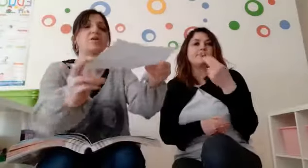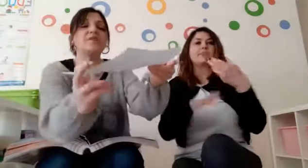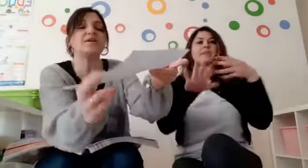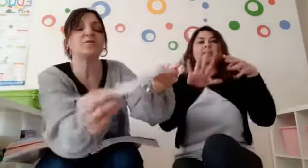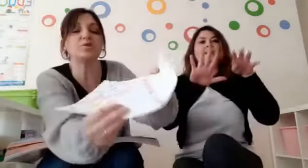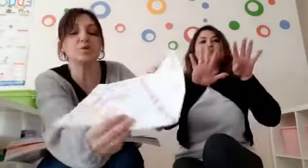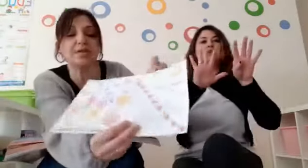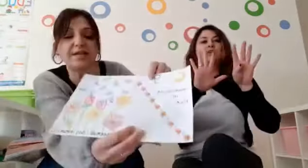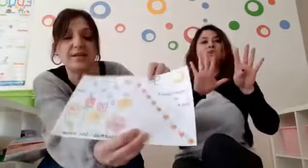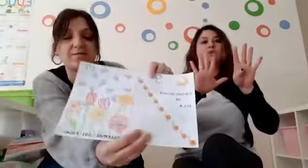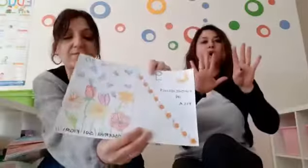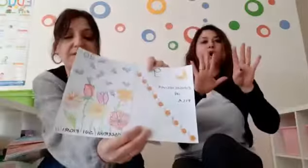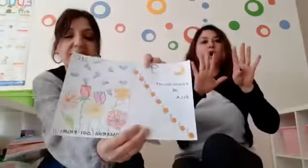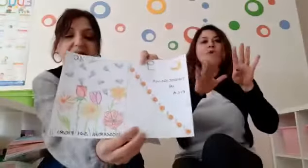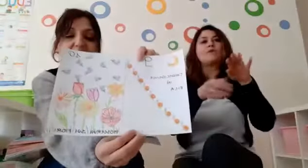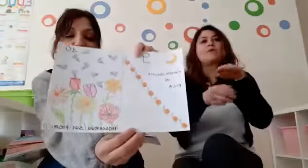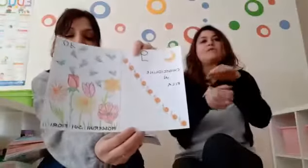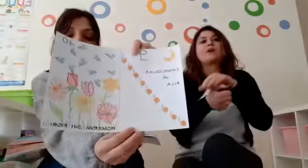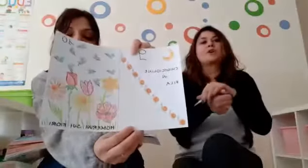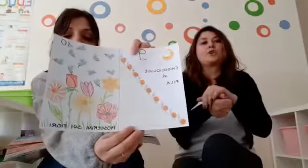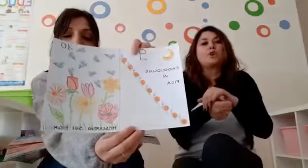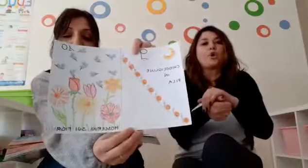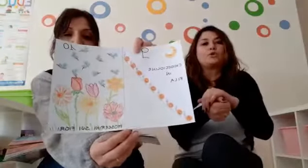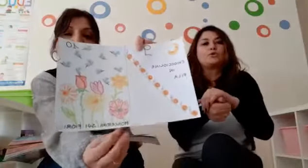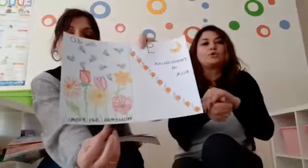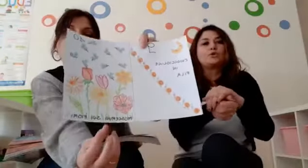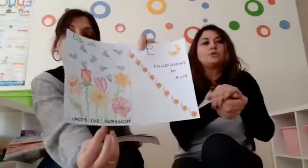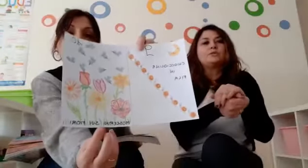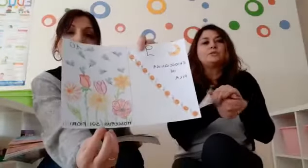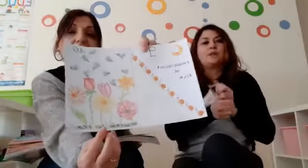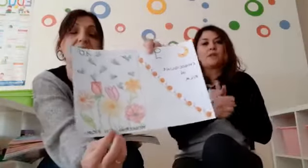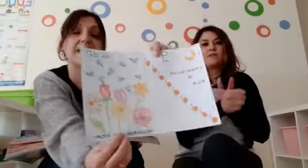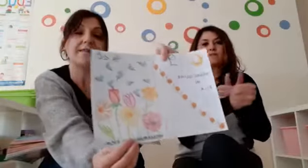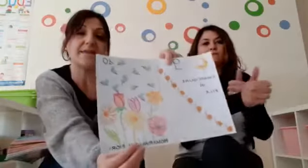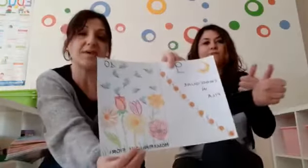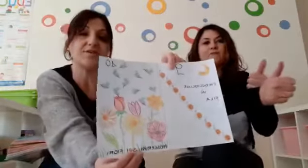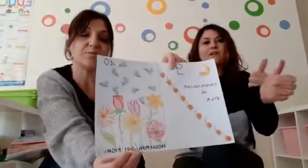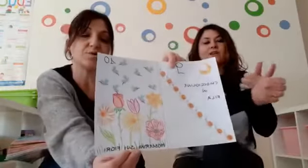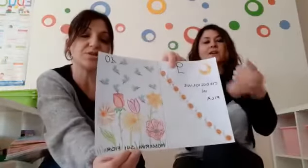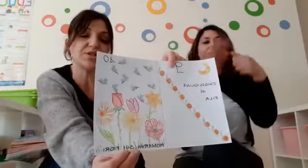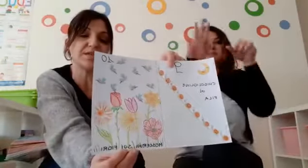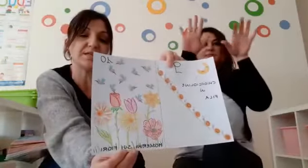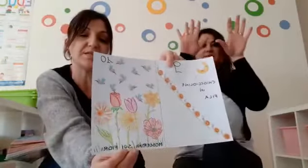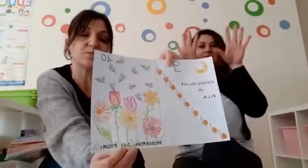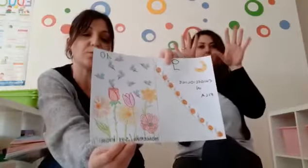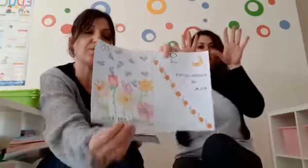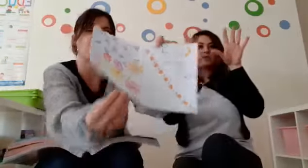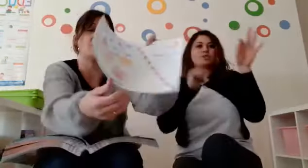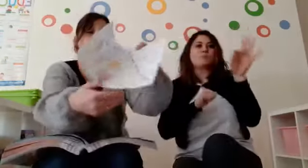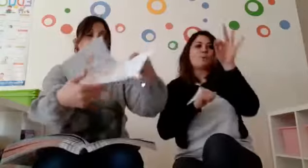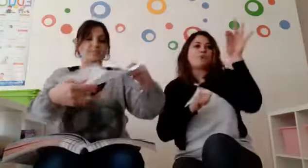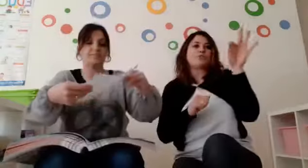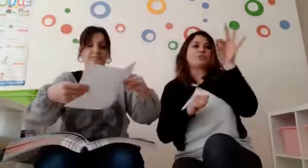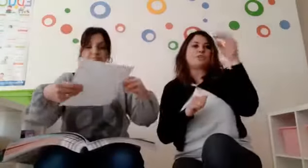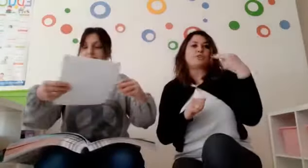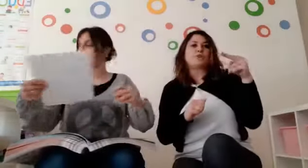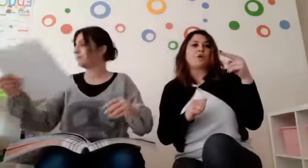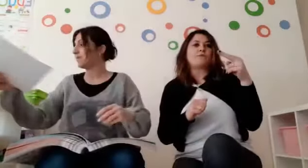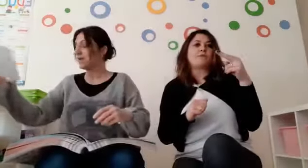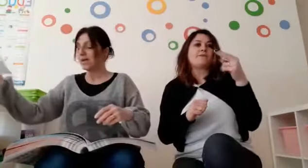Nove chioccioline in fila, guardate un po'. E dieci moscerini sui fiori.